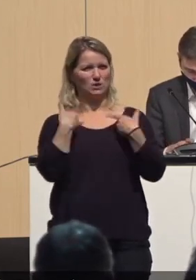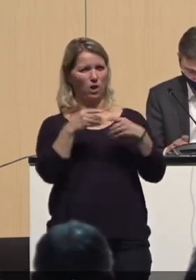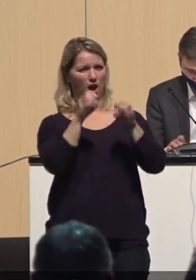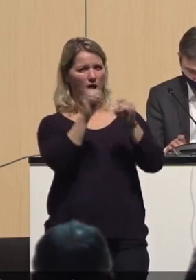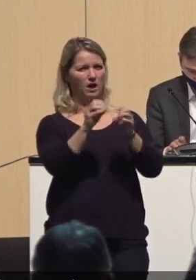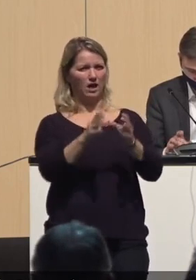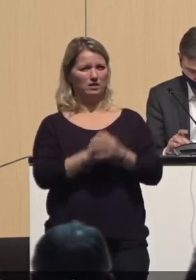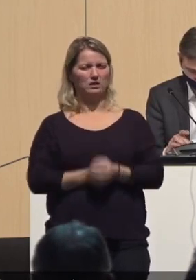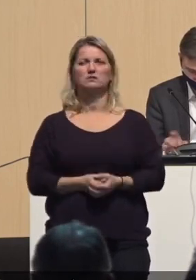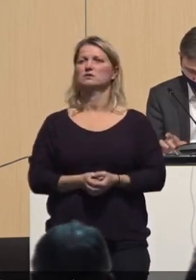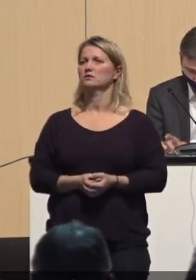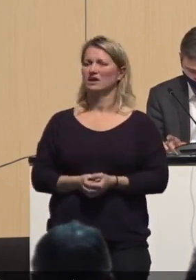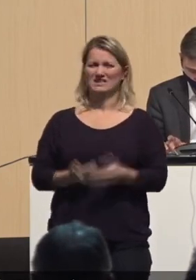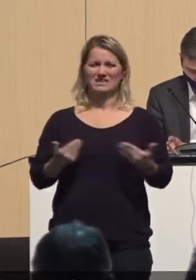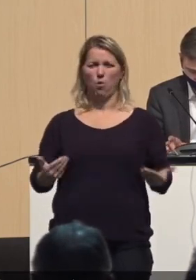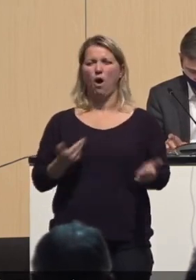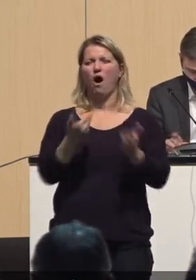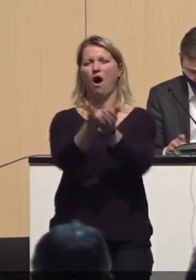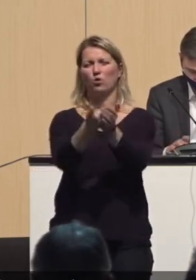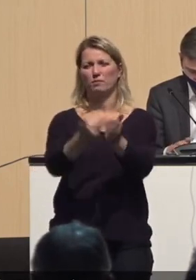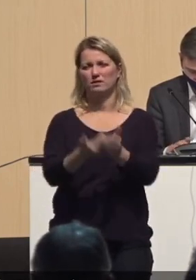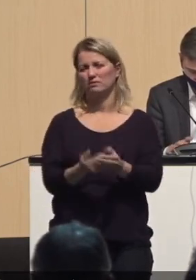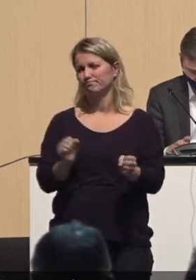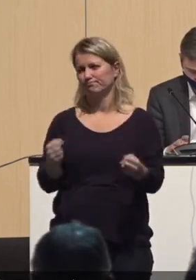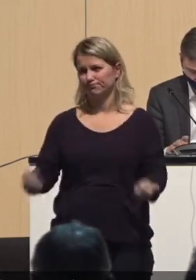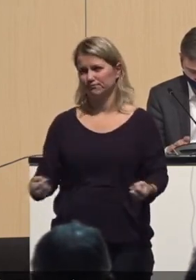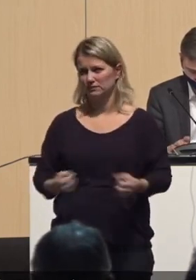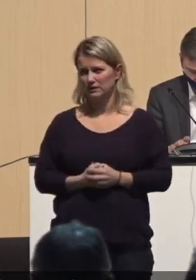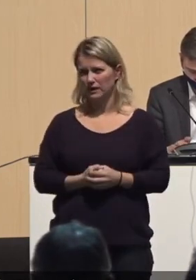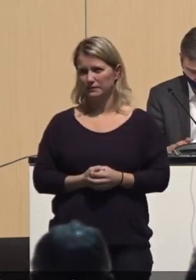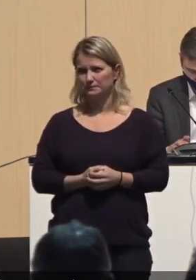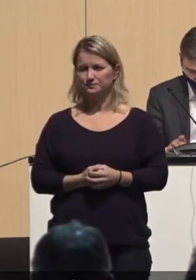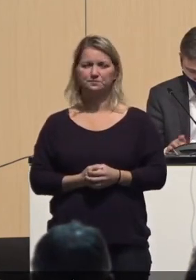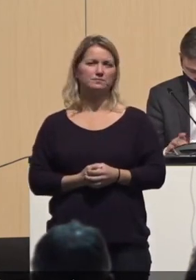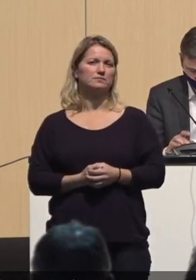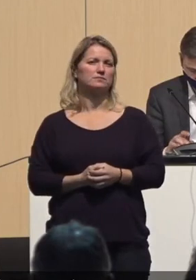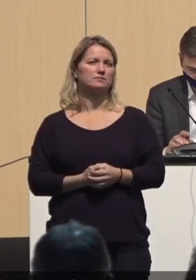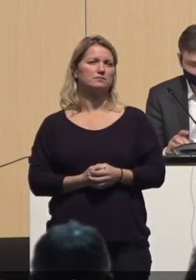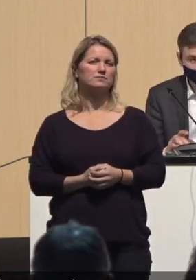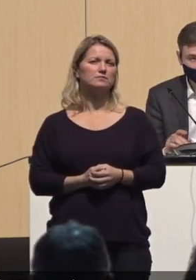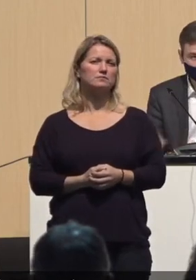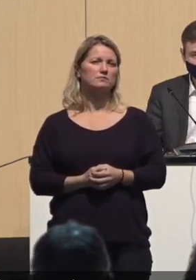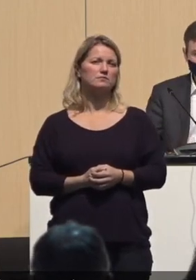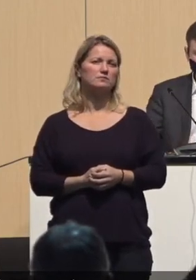So kann man nicht argumentieren. Es hieß ja, irgendjemand hat